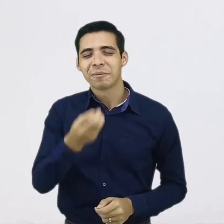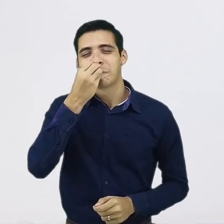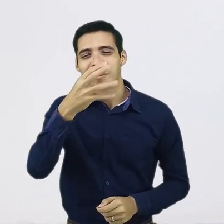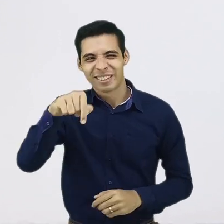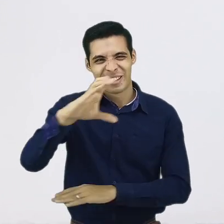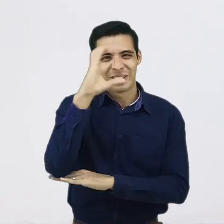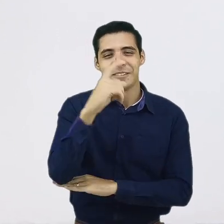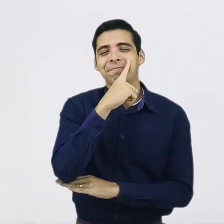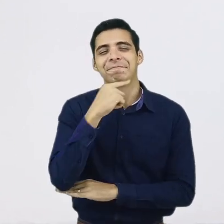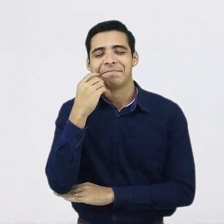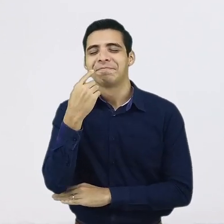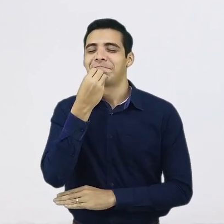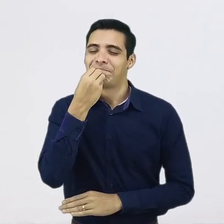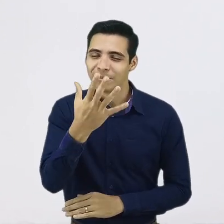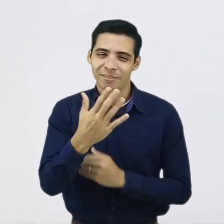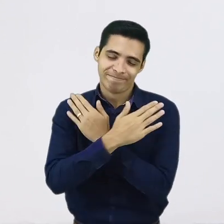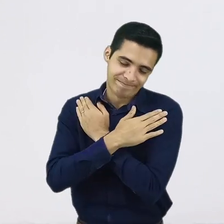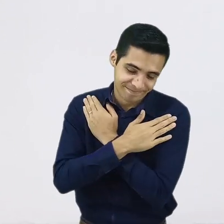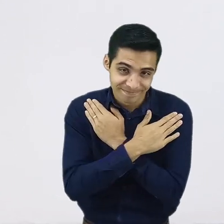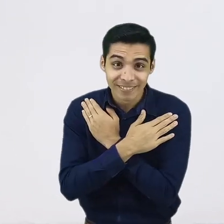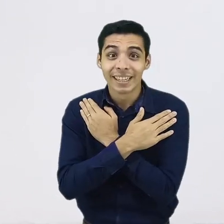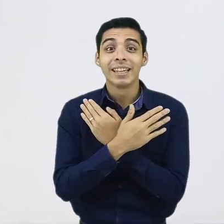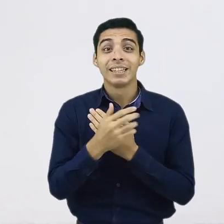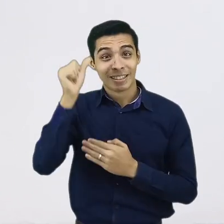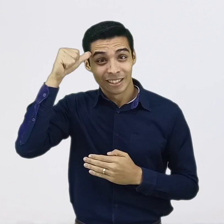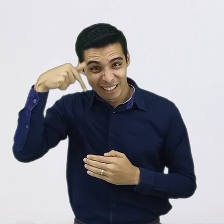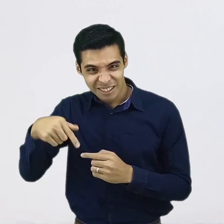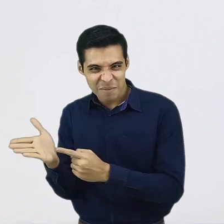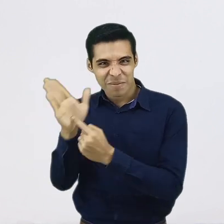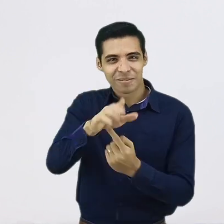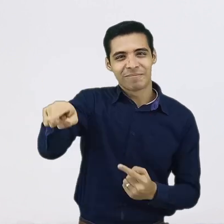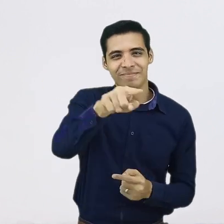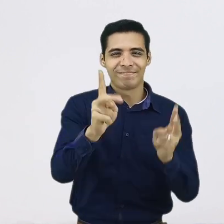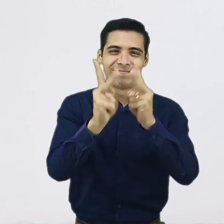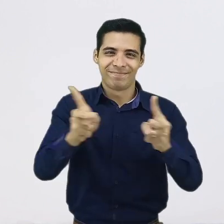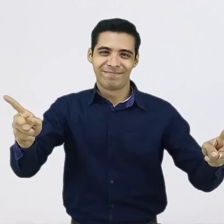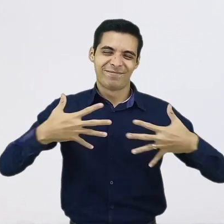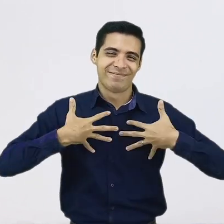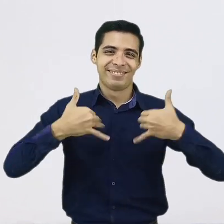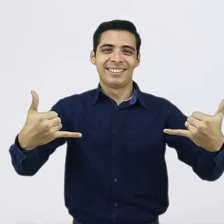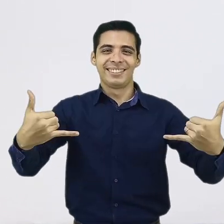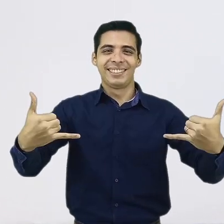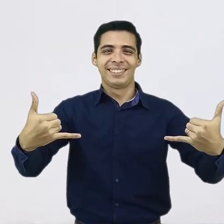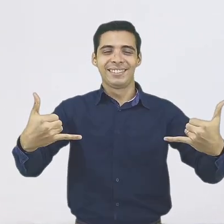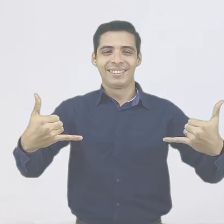despides de Colombia Karen Suárez, les envío un beso, un abrazo gigante y recuerden que este canal está diseñado para seres humanos más humanos y felices.